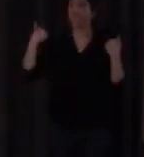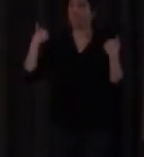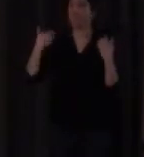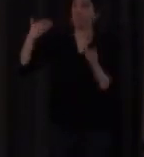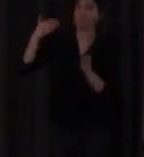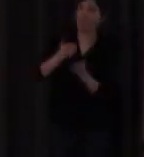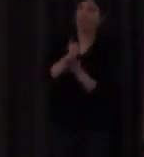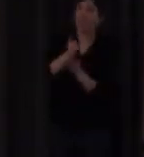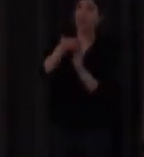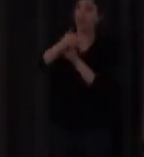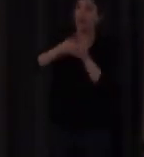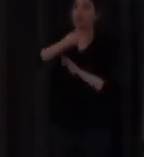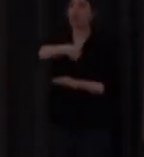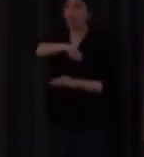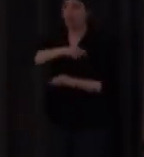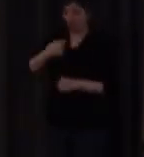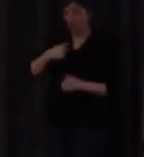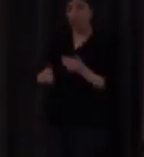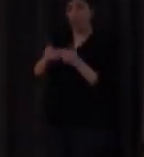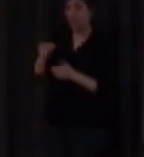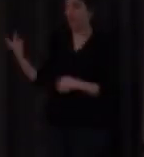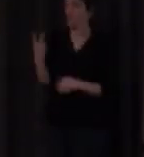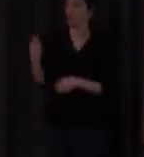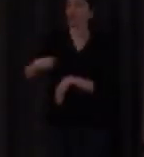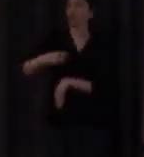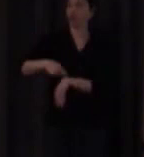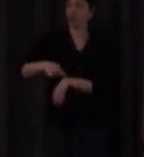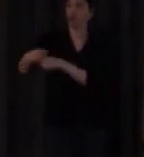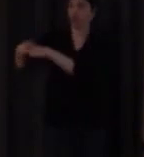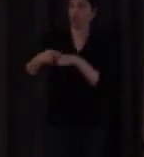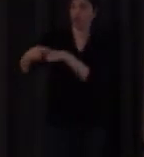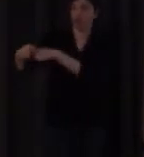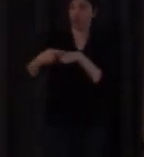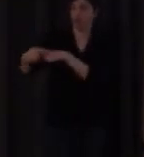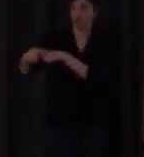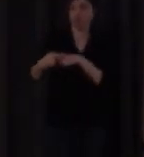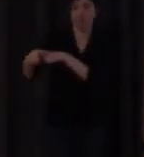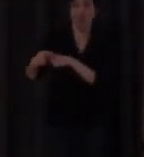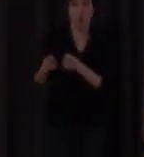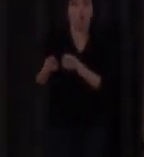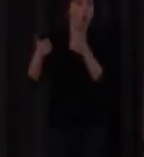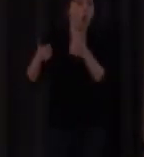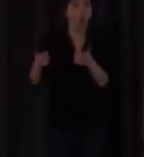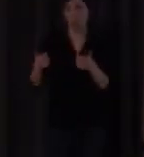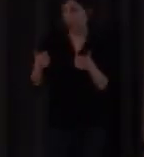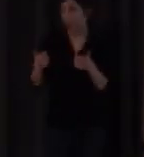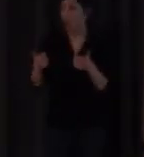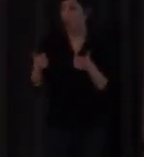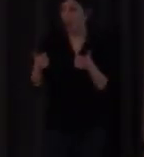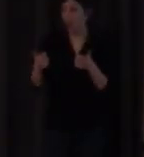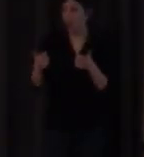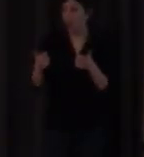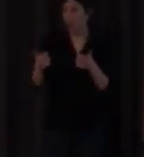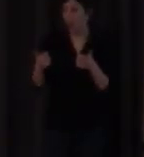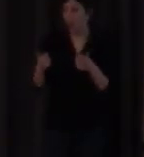llegué la compartimos esa materia y lo hacíamos un poco de prestado es decir nosotros teníamos muy claro que un